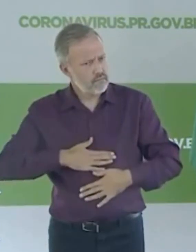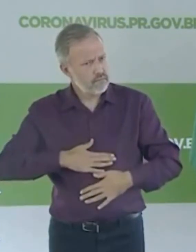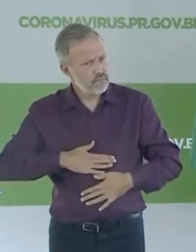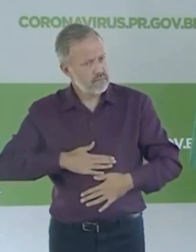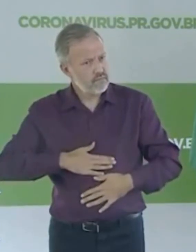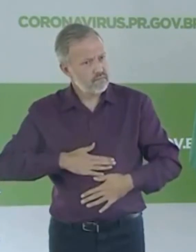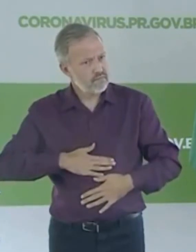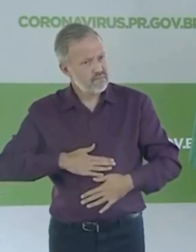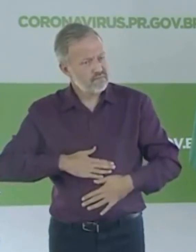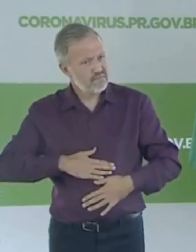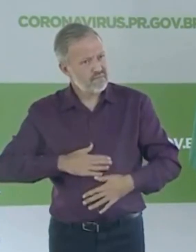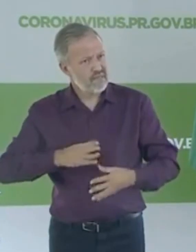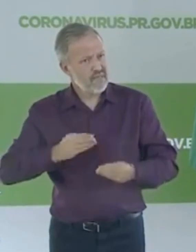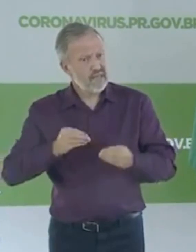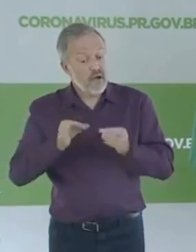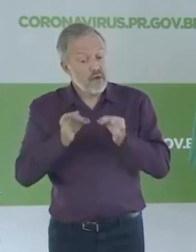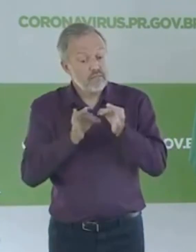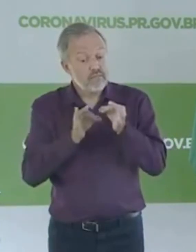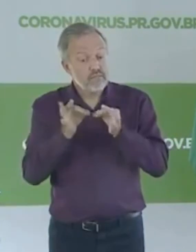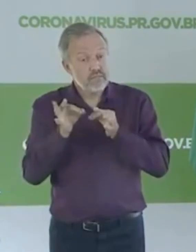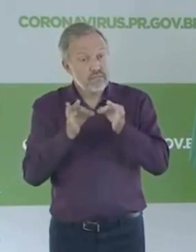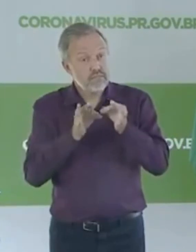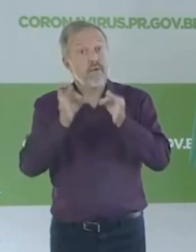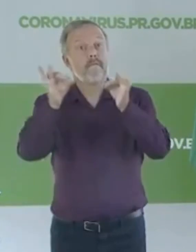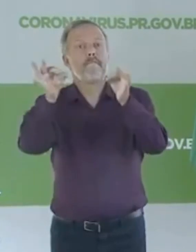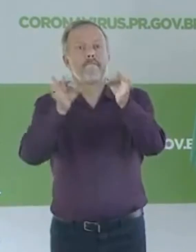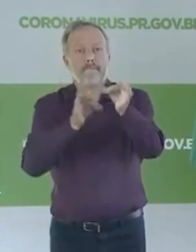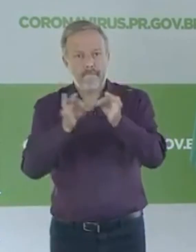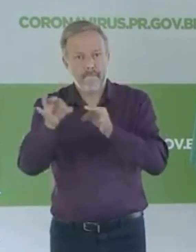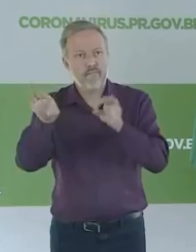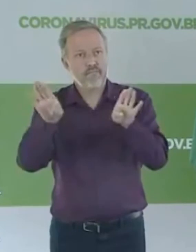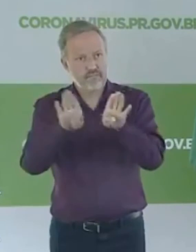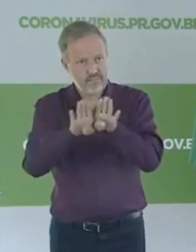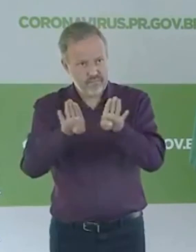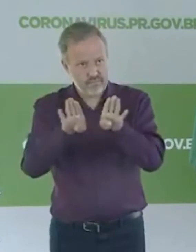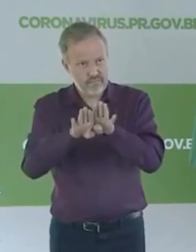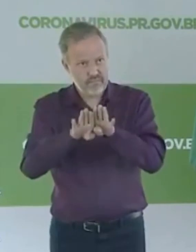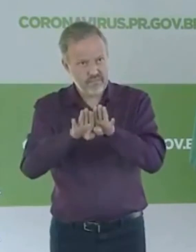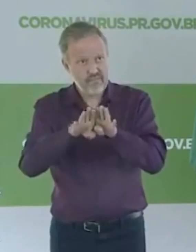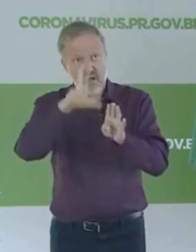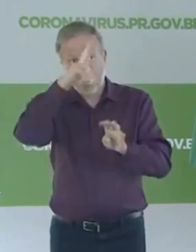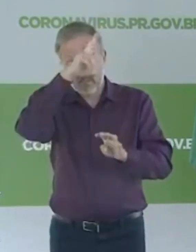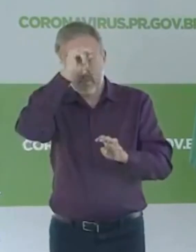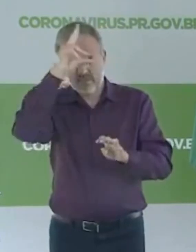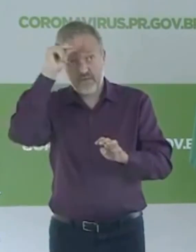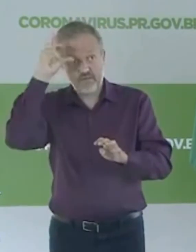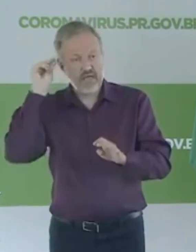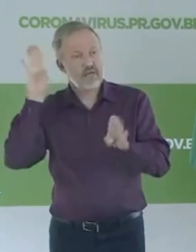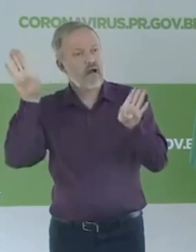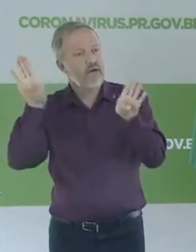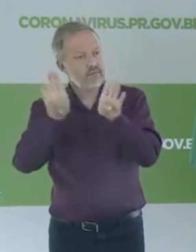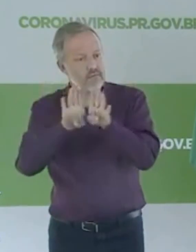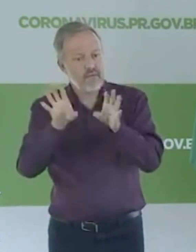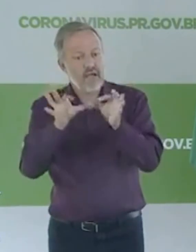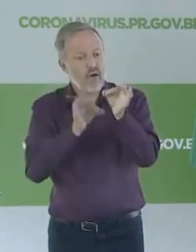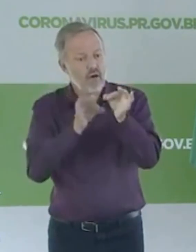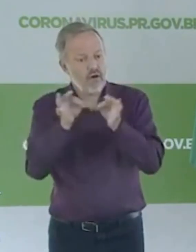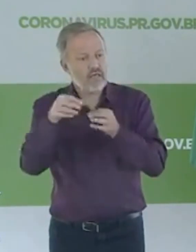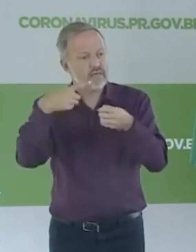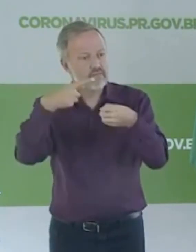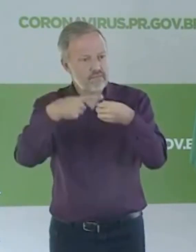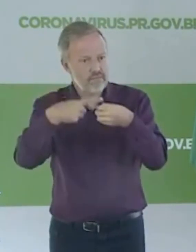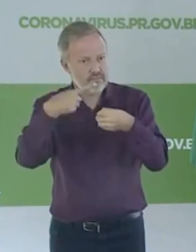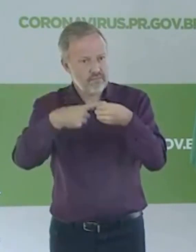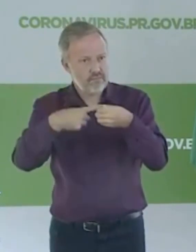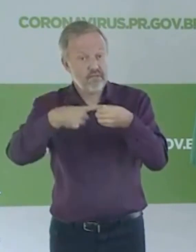obviamente de muita organização e planejamento. Os prefeitos são fundamentais para ajudar a organizar os municípios. Se os